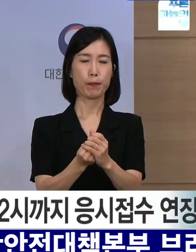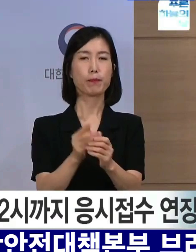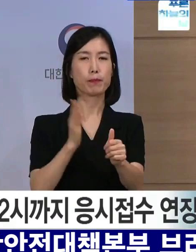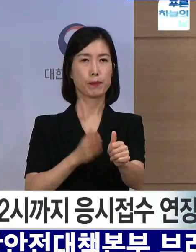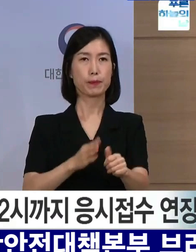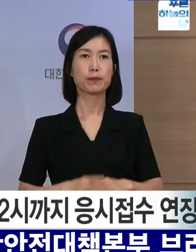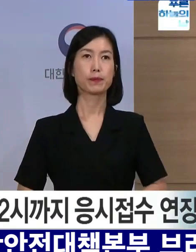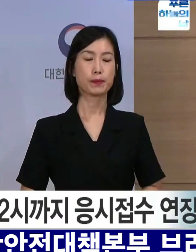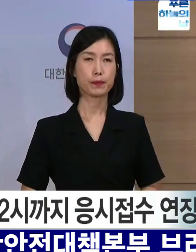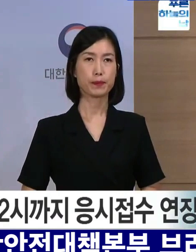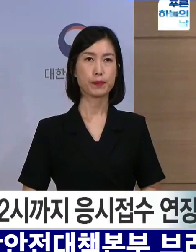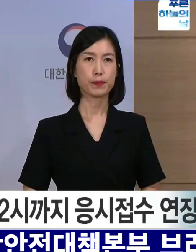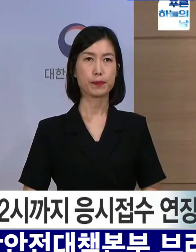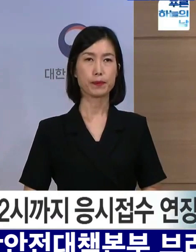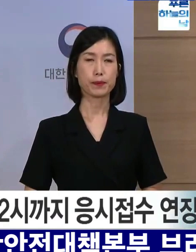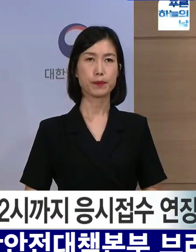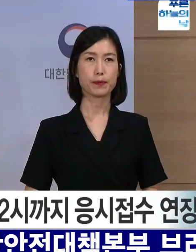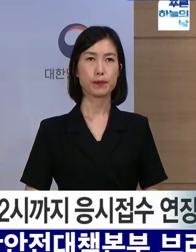당부드립니다.